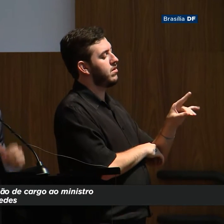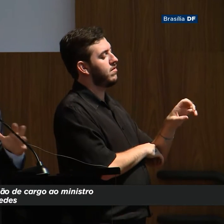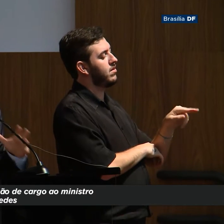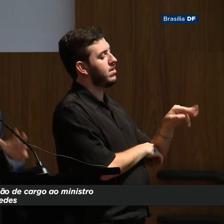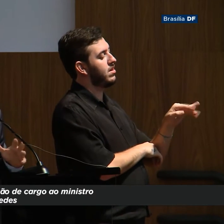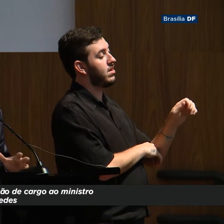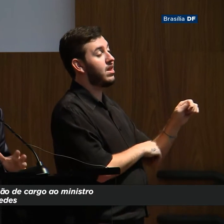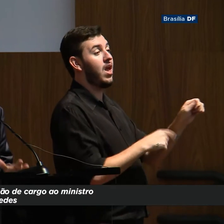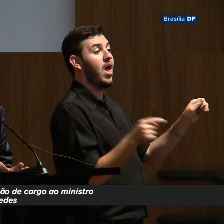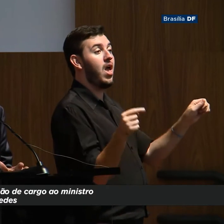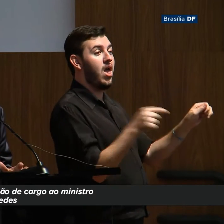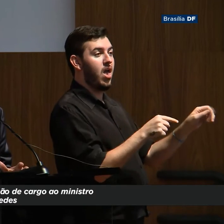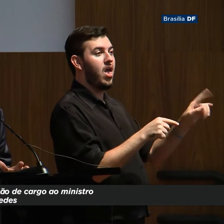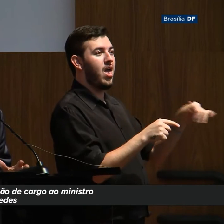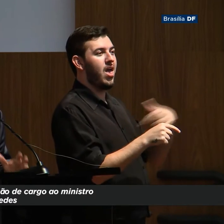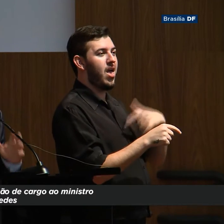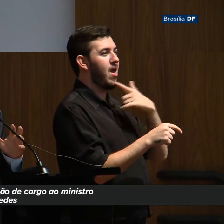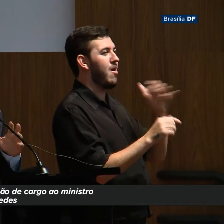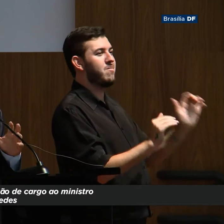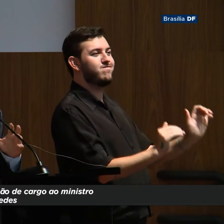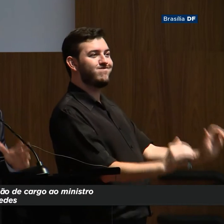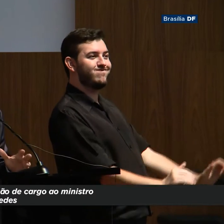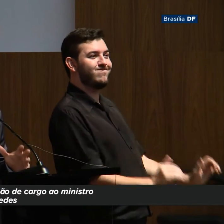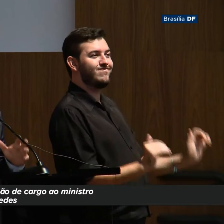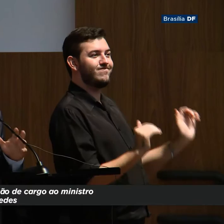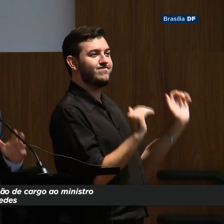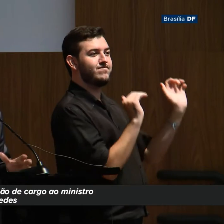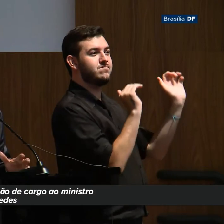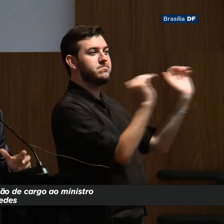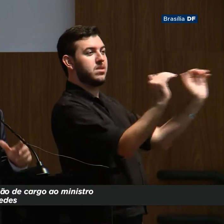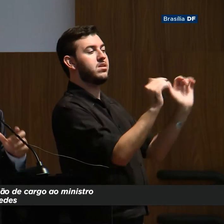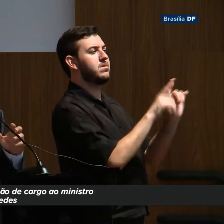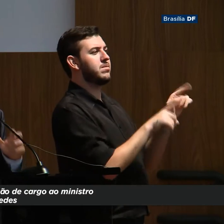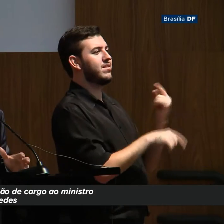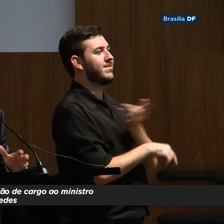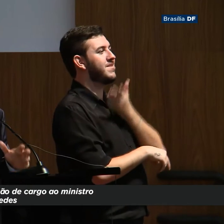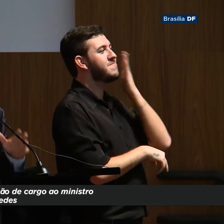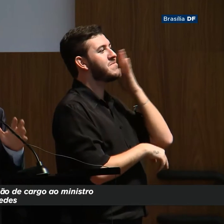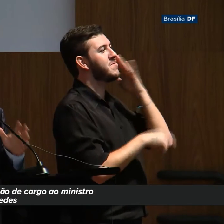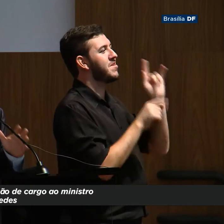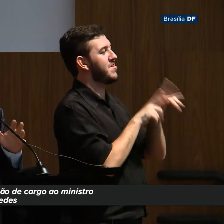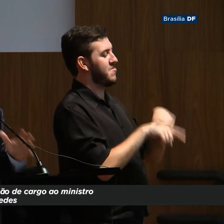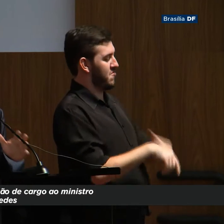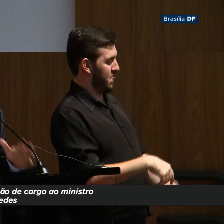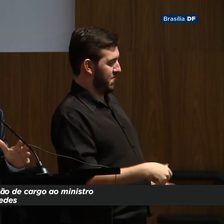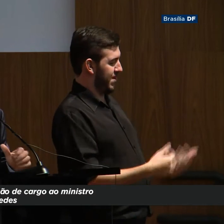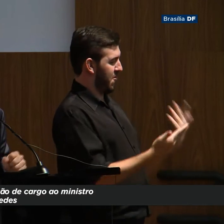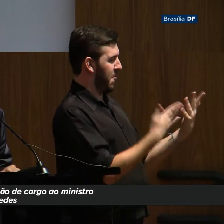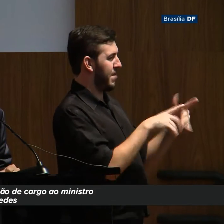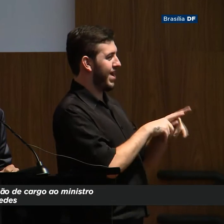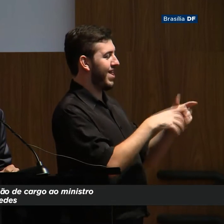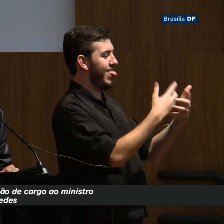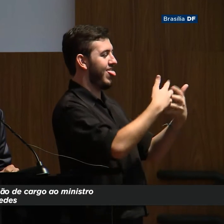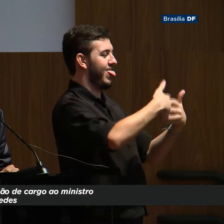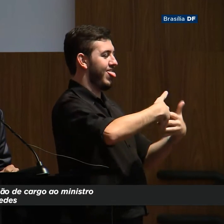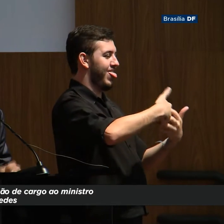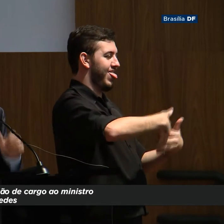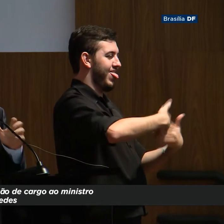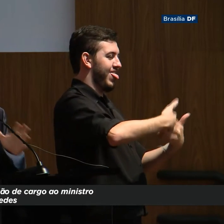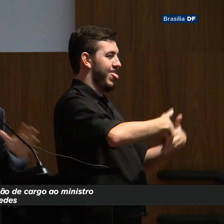A máquina do governo virou uma gigantesca engrenagem de transferências perversas de renda